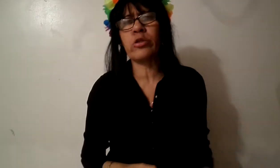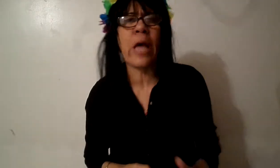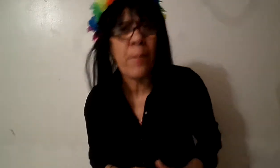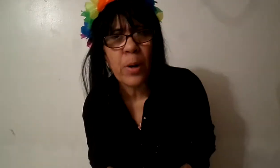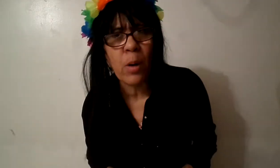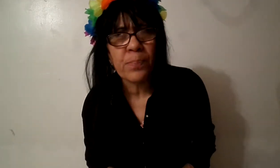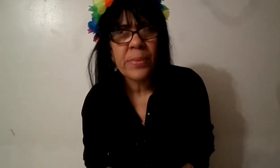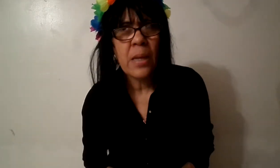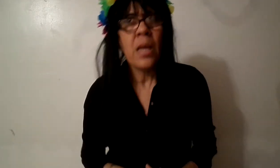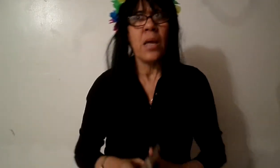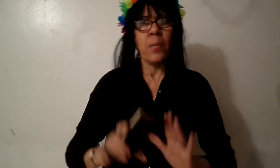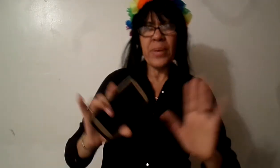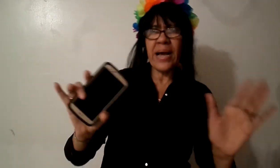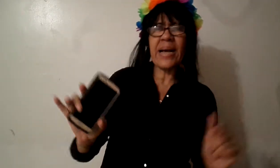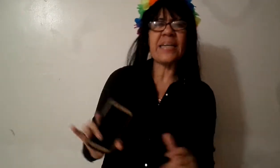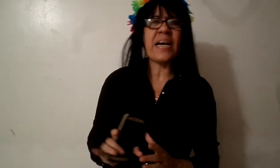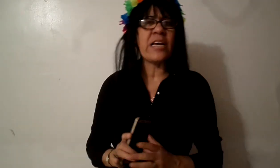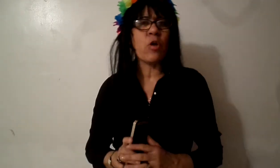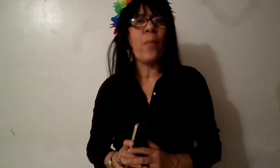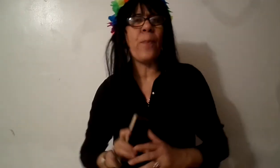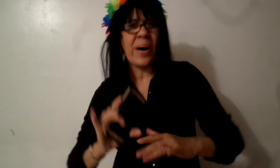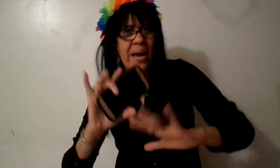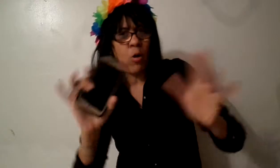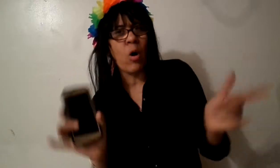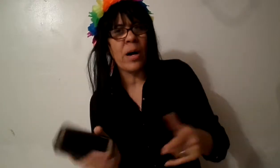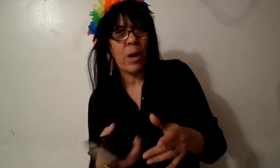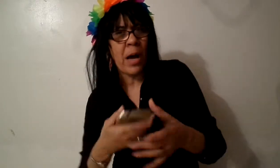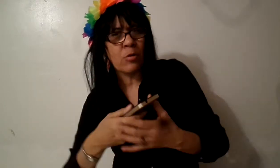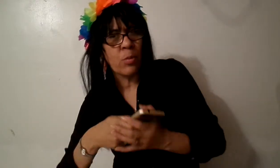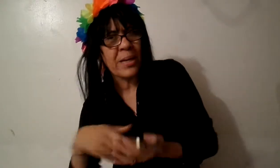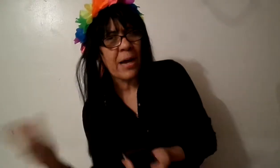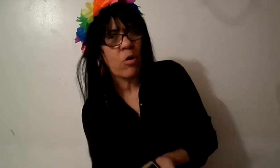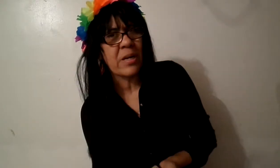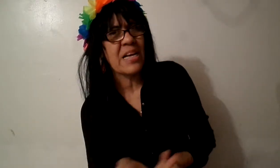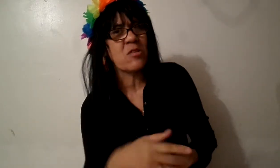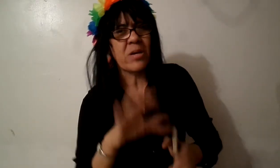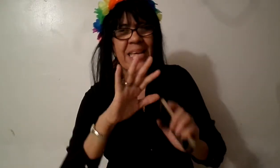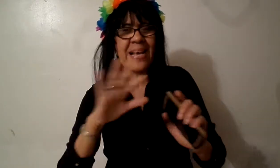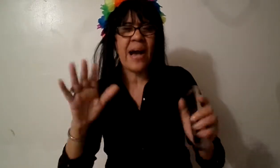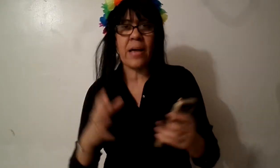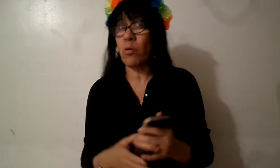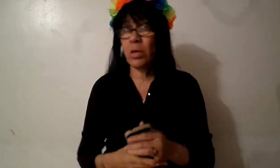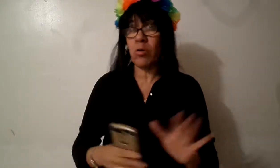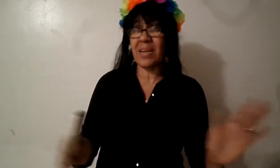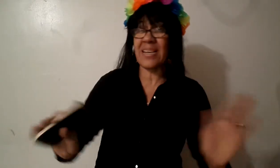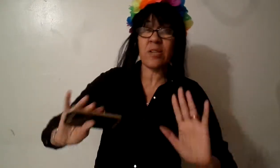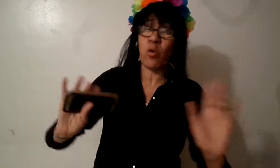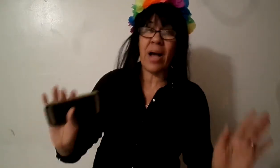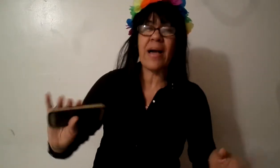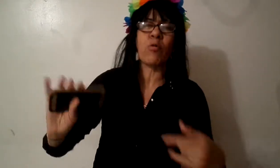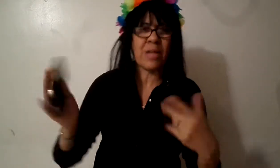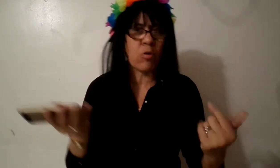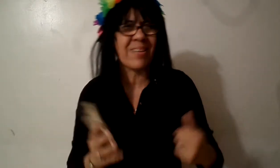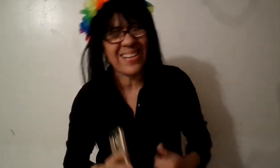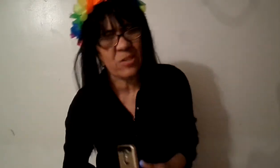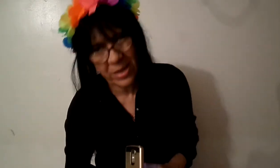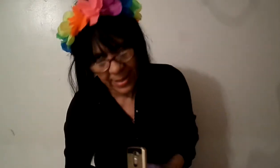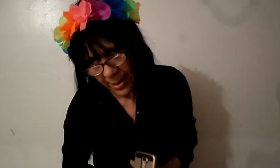templos bien calladitos para adormir la congregación y callan una congregación no calla una congregación es carne